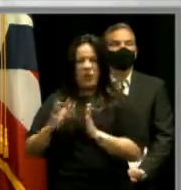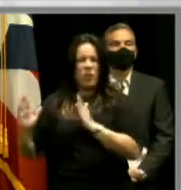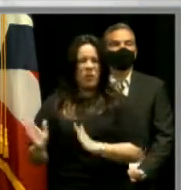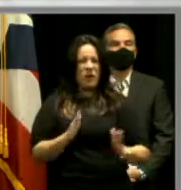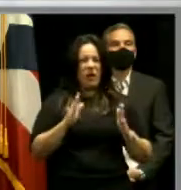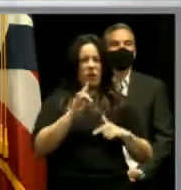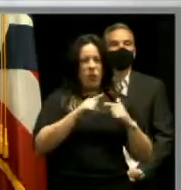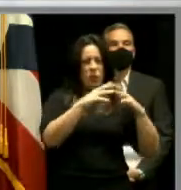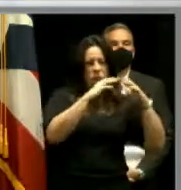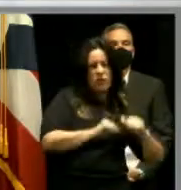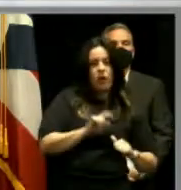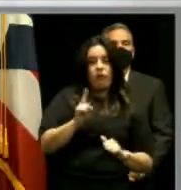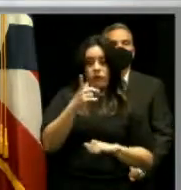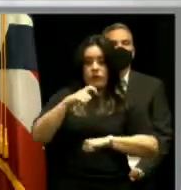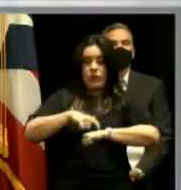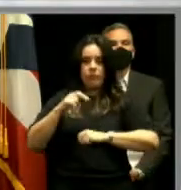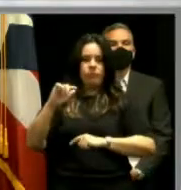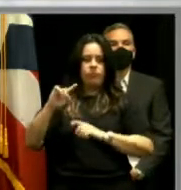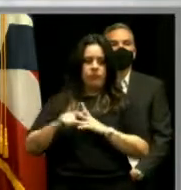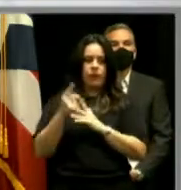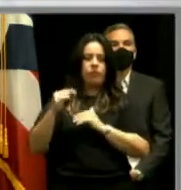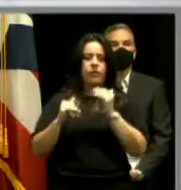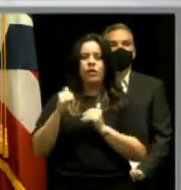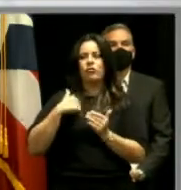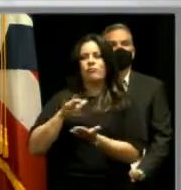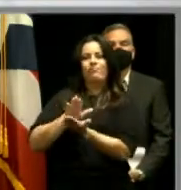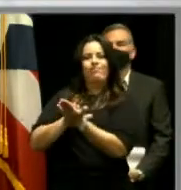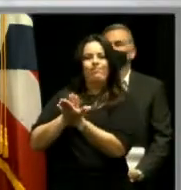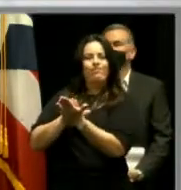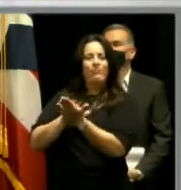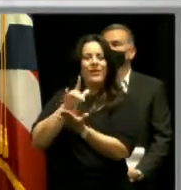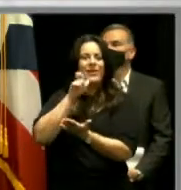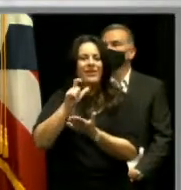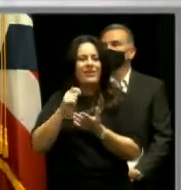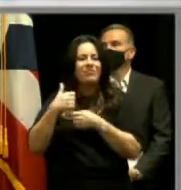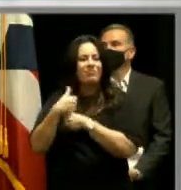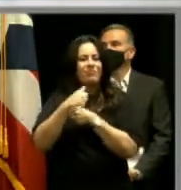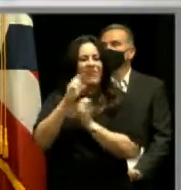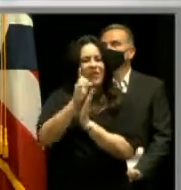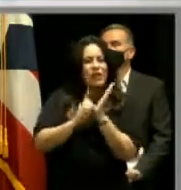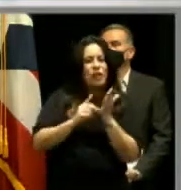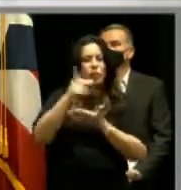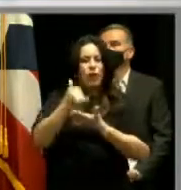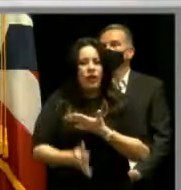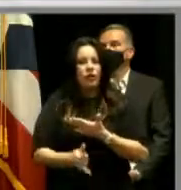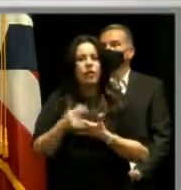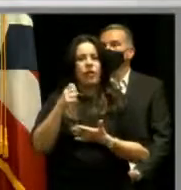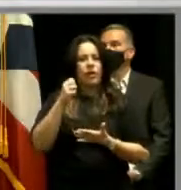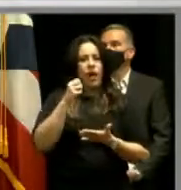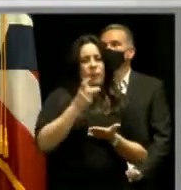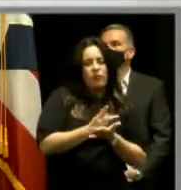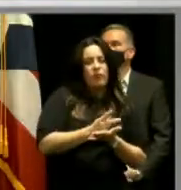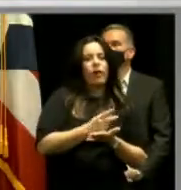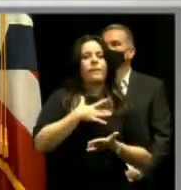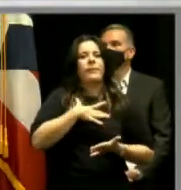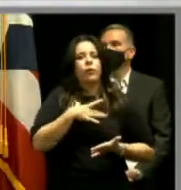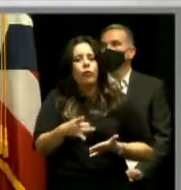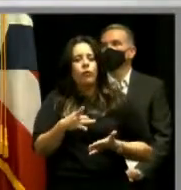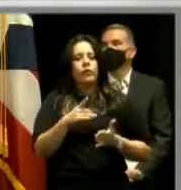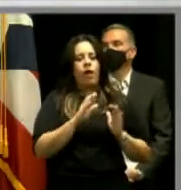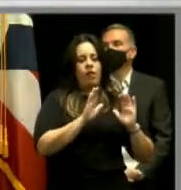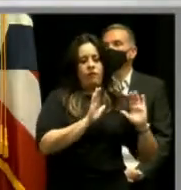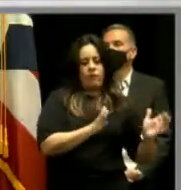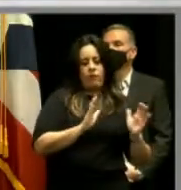aprueba una primera fase. Y tengo que felicitar aquí a los que diseñaron el proyecto y a las agencias que lo aprobaron, porque lo más que me gusta es que es por fases,